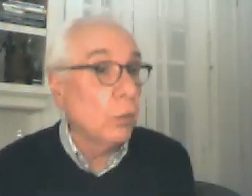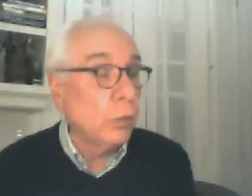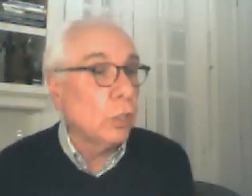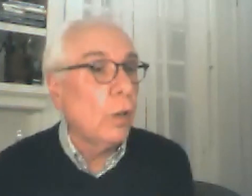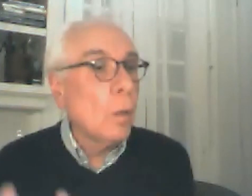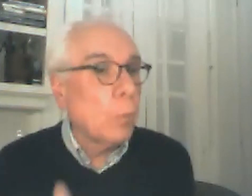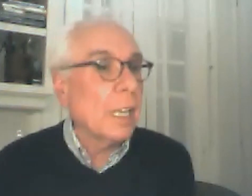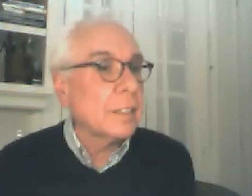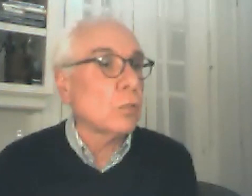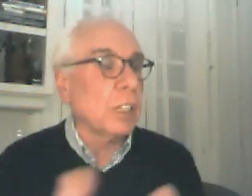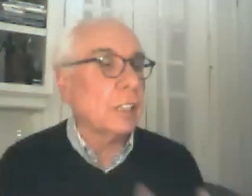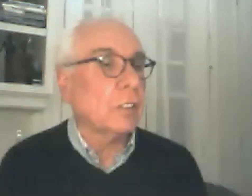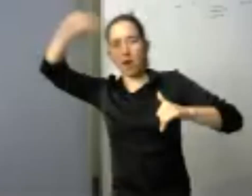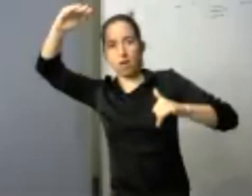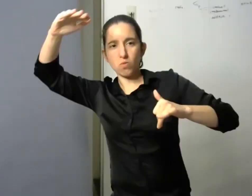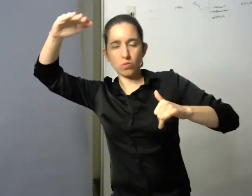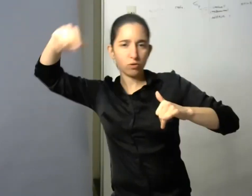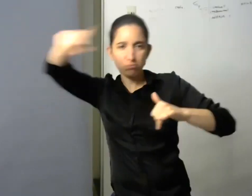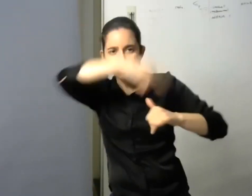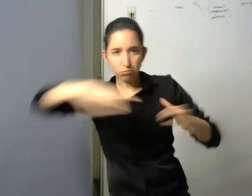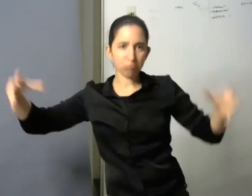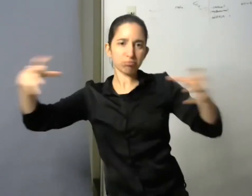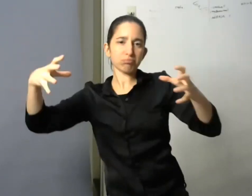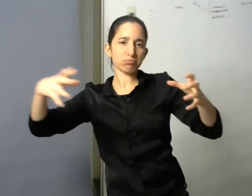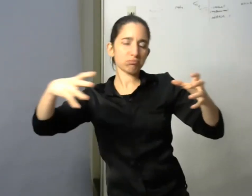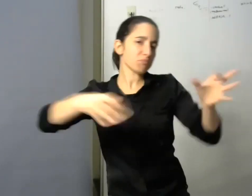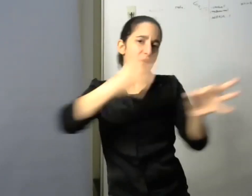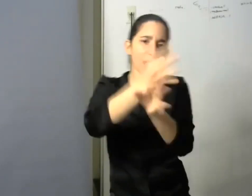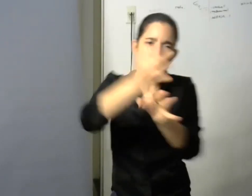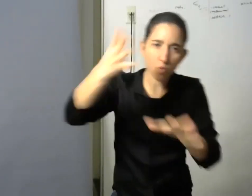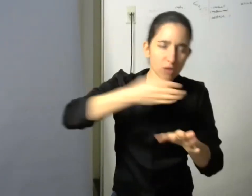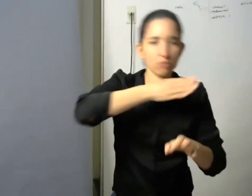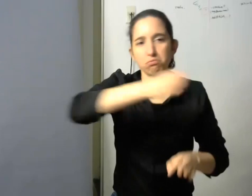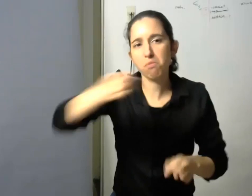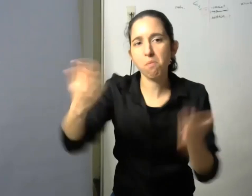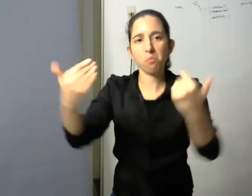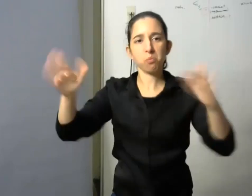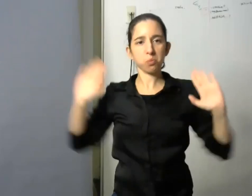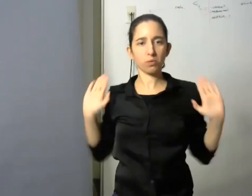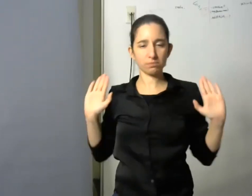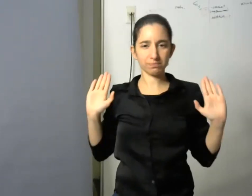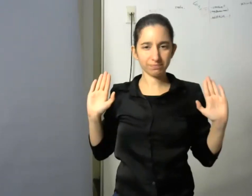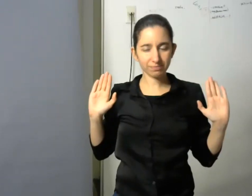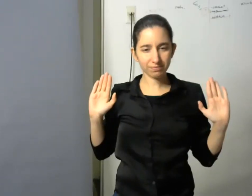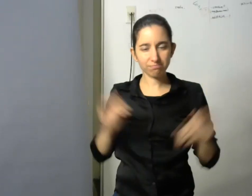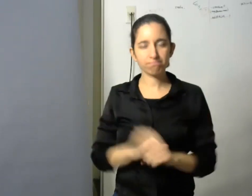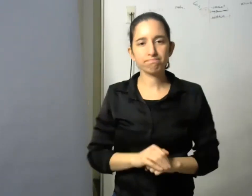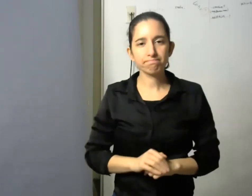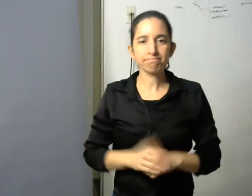pueda hacer sus trayectorias escolares en los distintos niveles de enseñanza el capítulo en realidad cuando